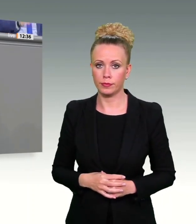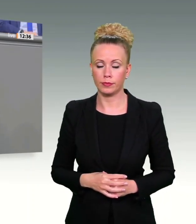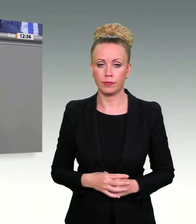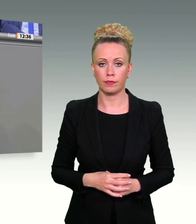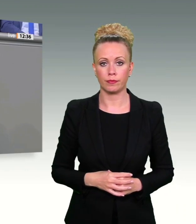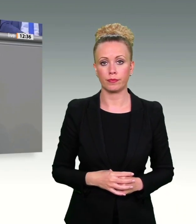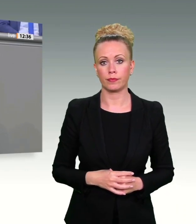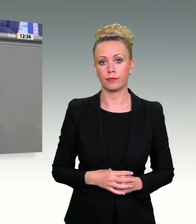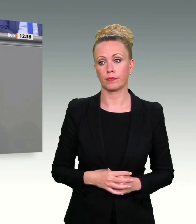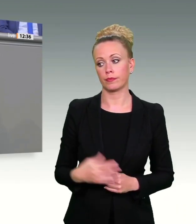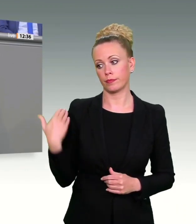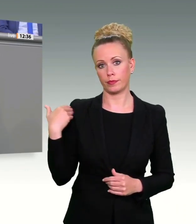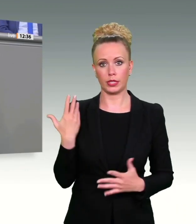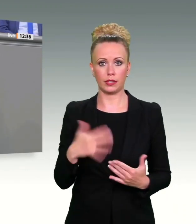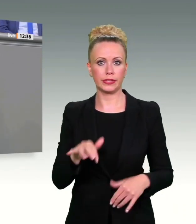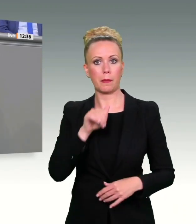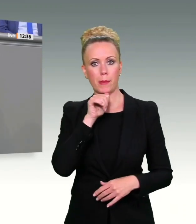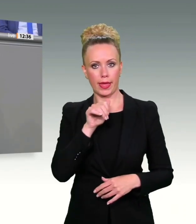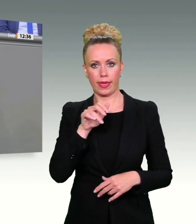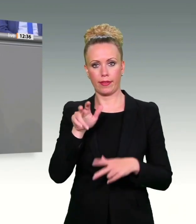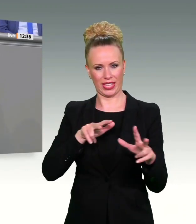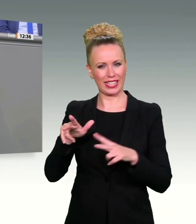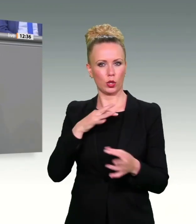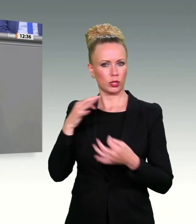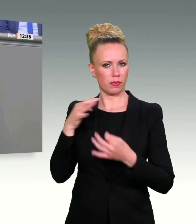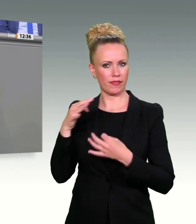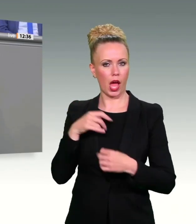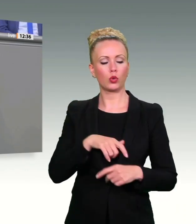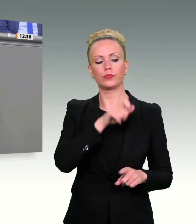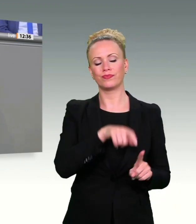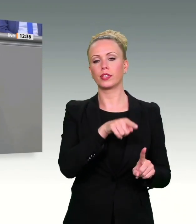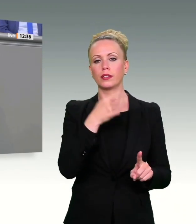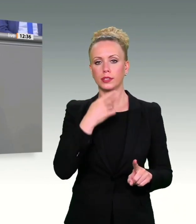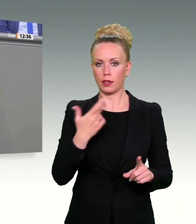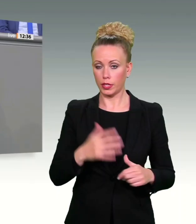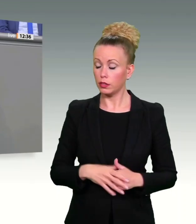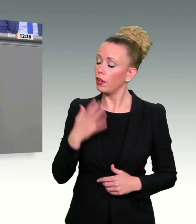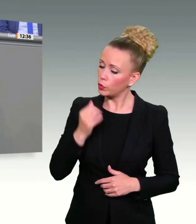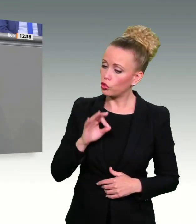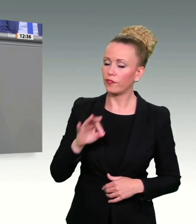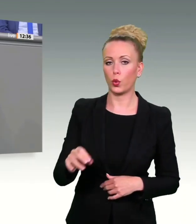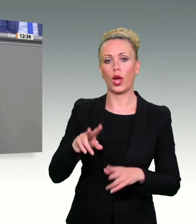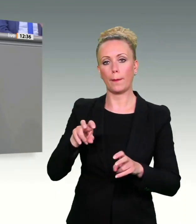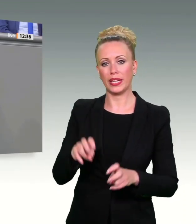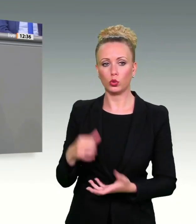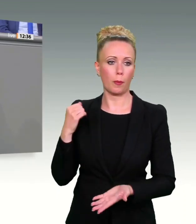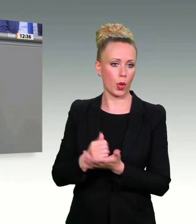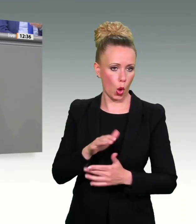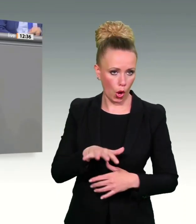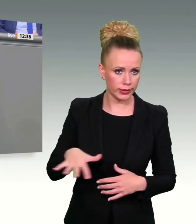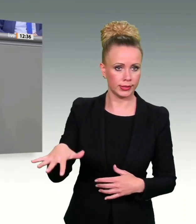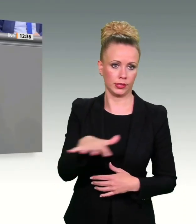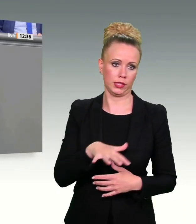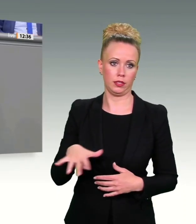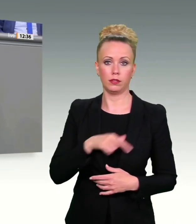Mai bei der Regierungsbefragung Folgendes gesagt hat, Er wolle den Ermittlungsbehörden Instrumente an die